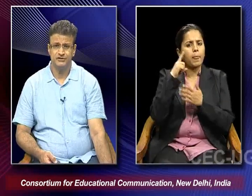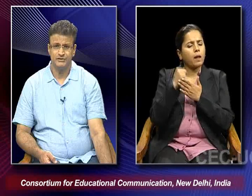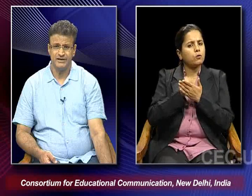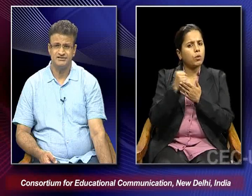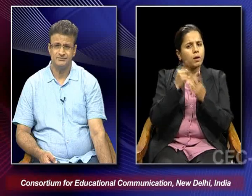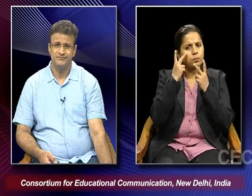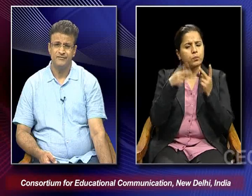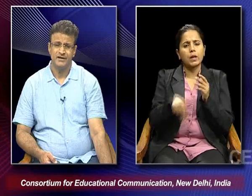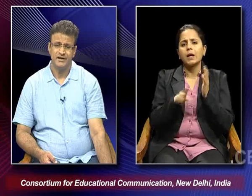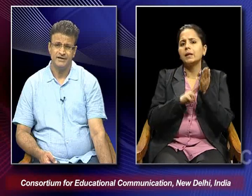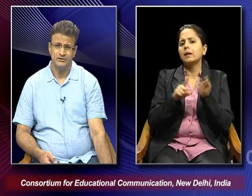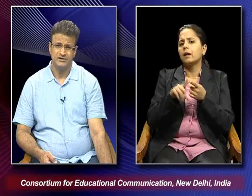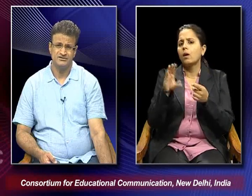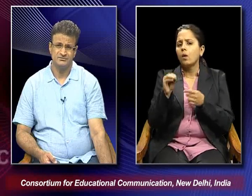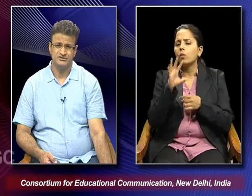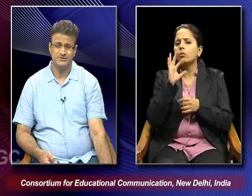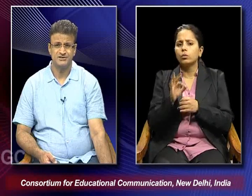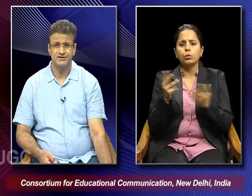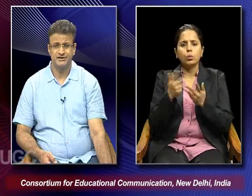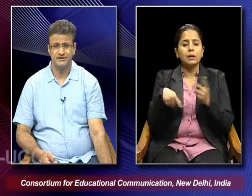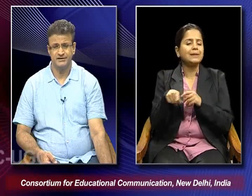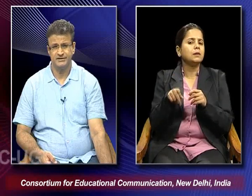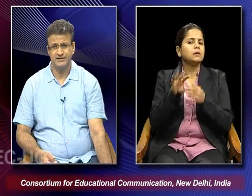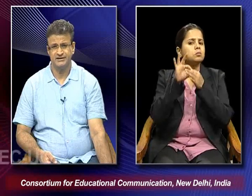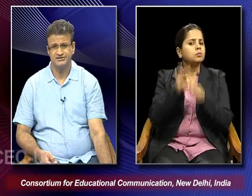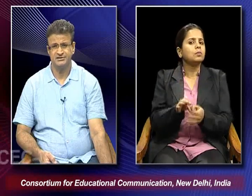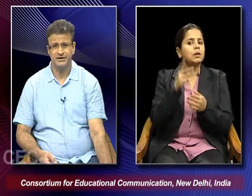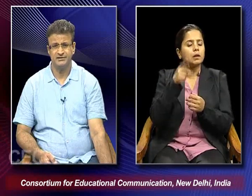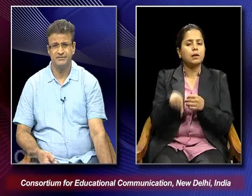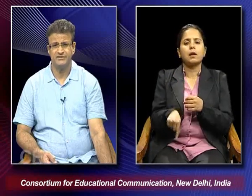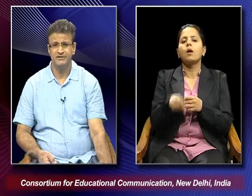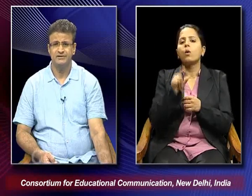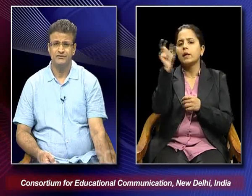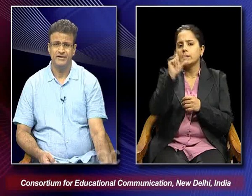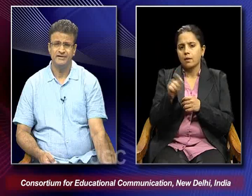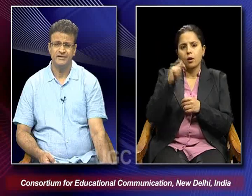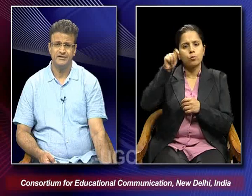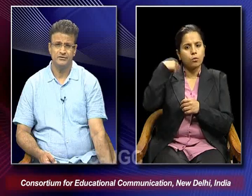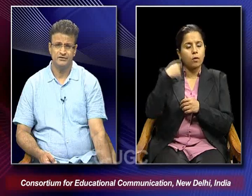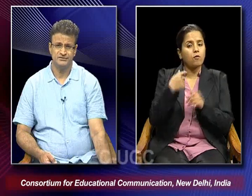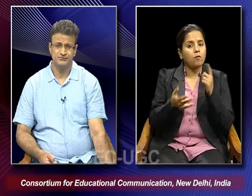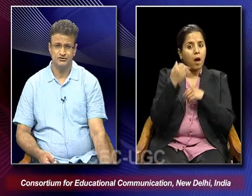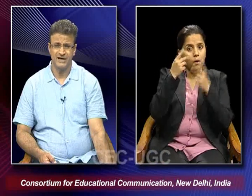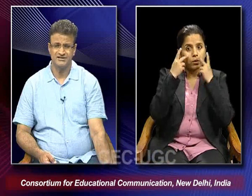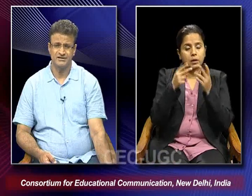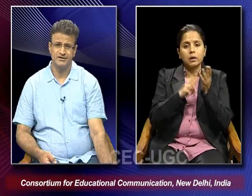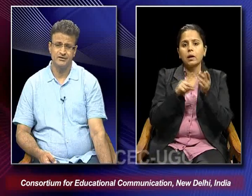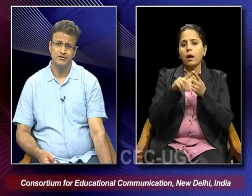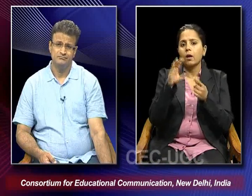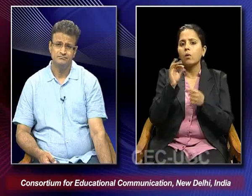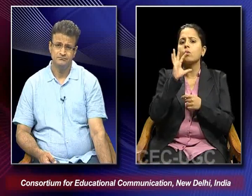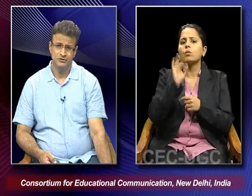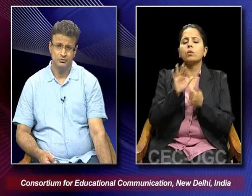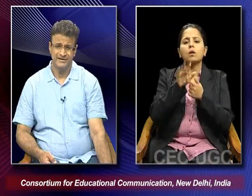see Neuralism and Neuralism especially in the Italian cinema then we find that Neuralism was asking